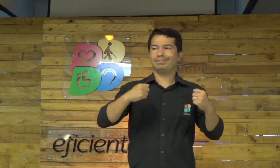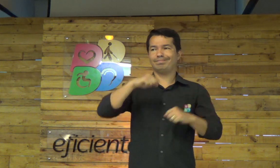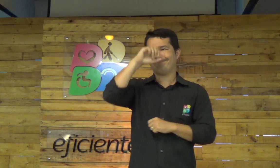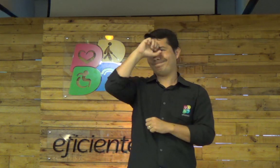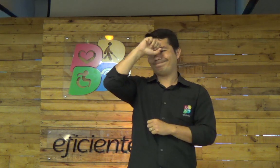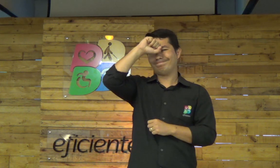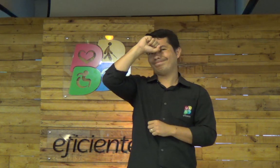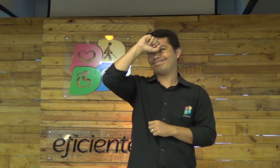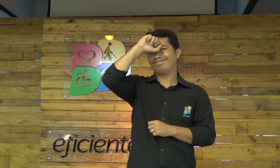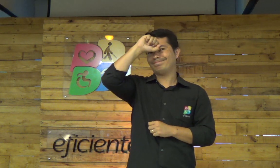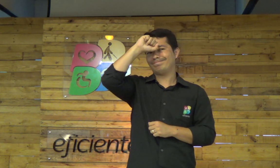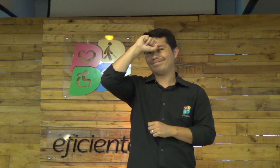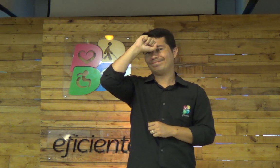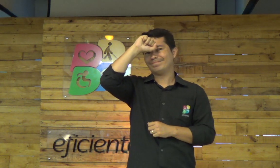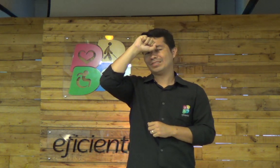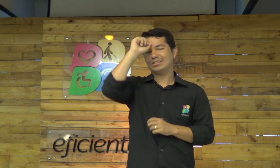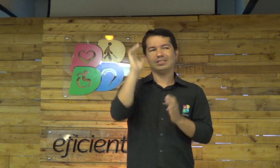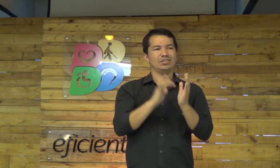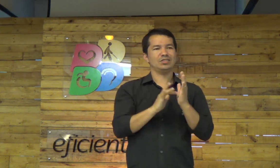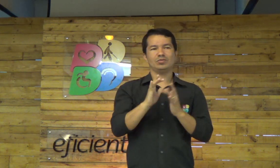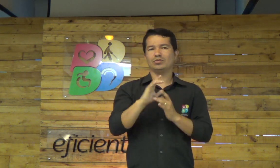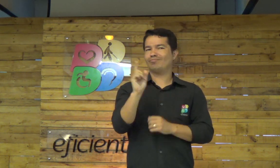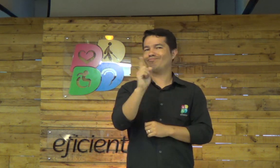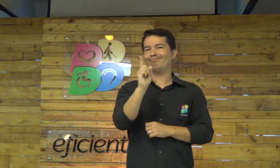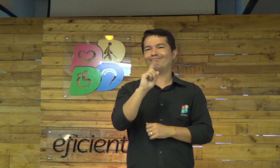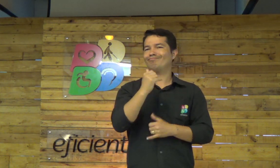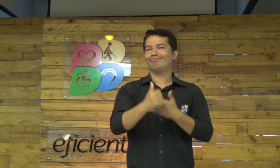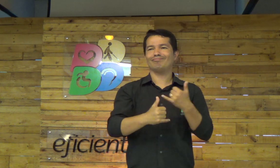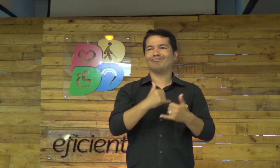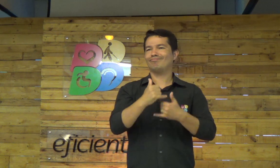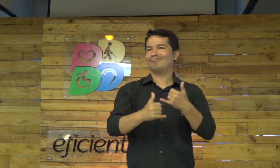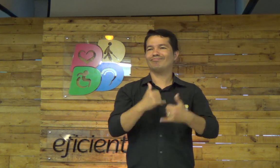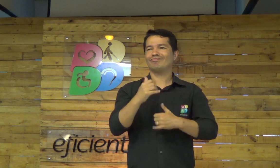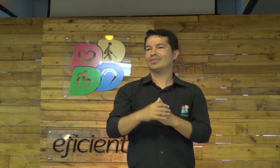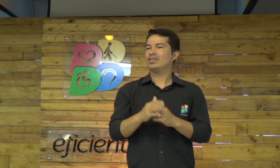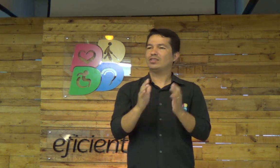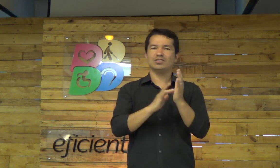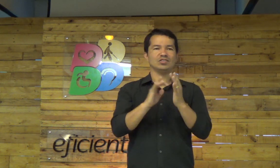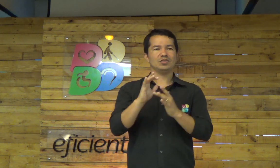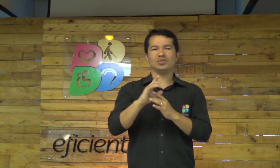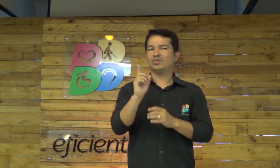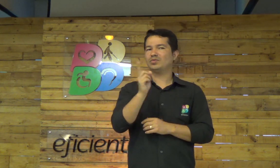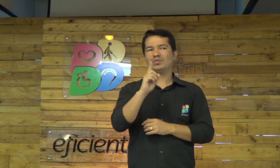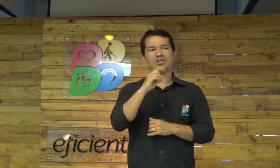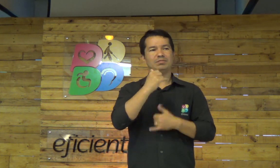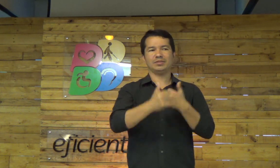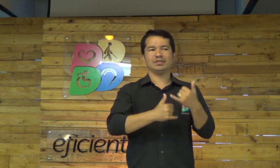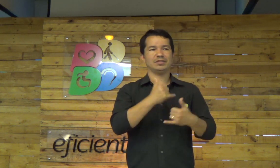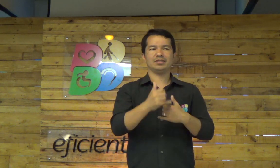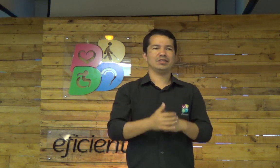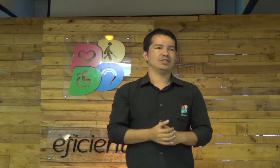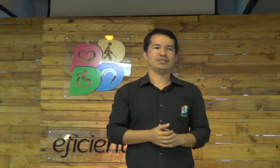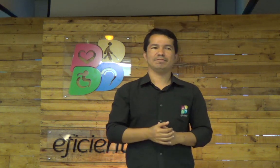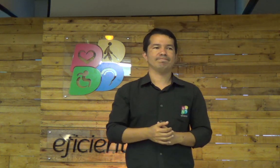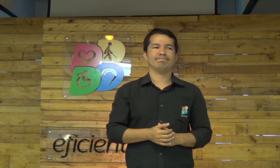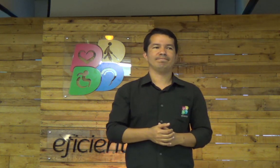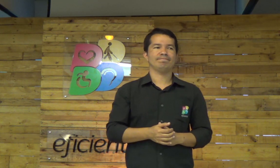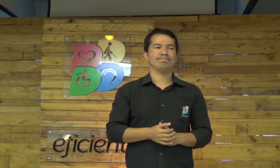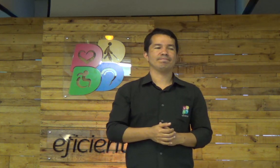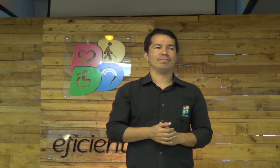Nós, precisamos aprender, Jesus não é brincadeira, Jesus não é brincadeira, não